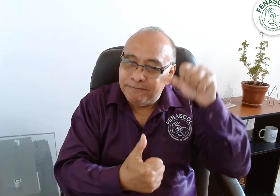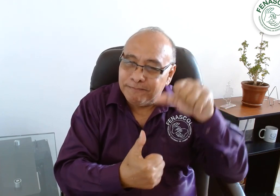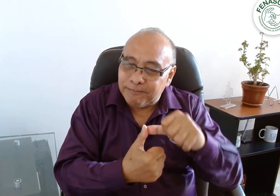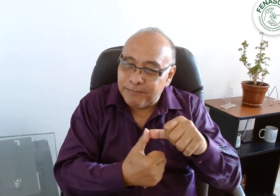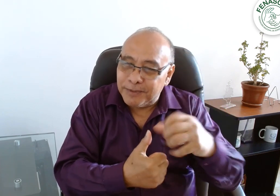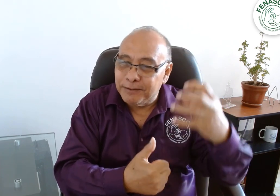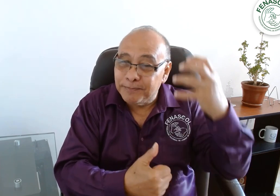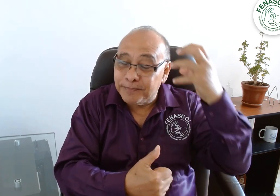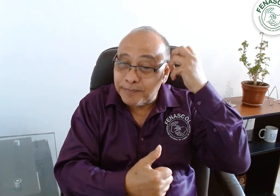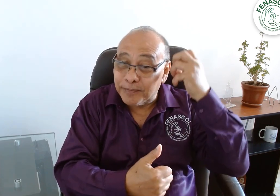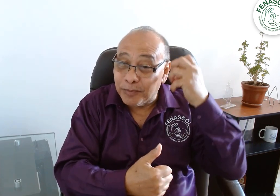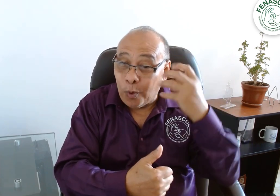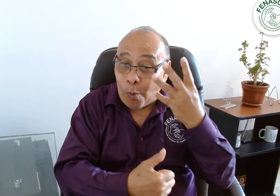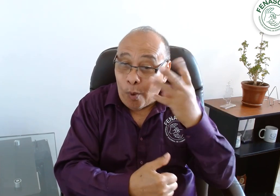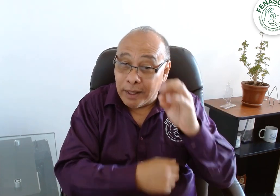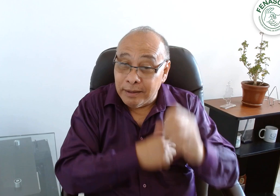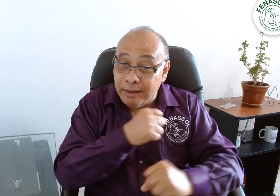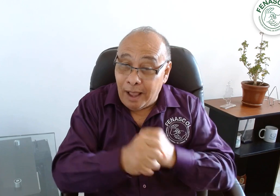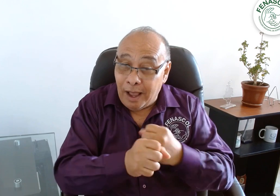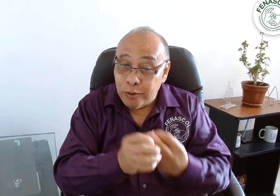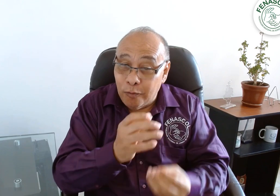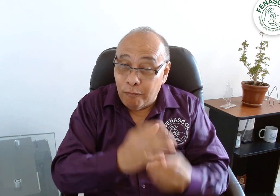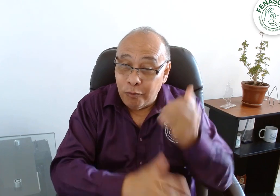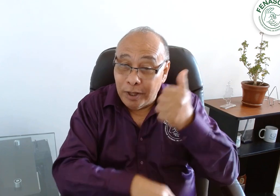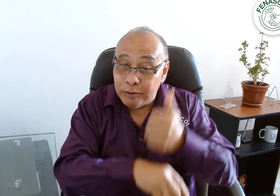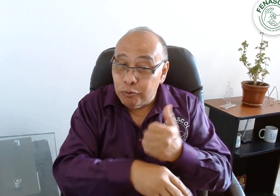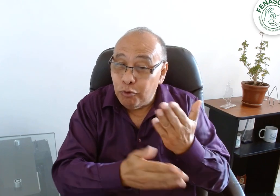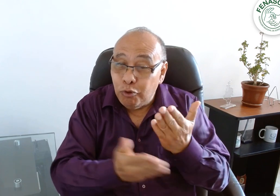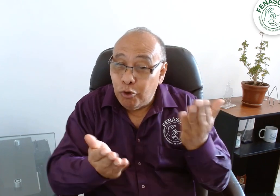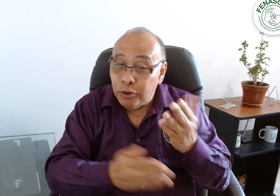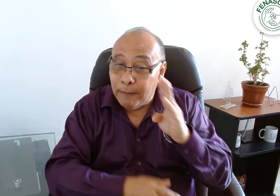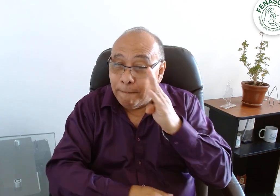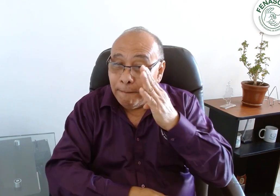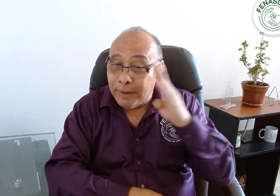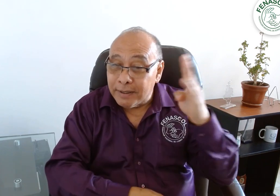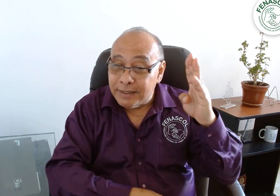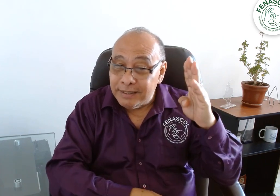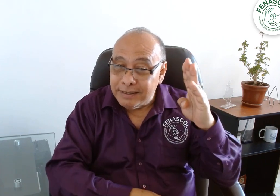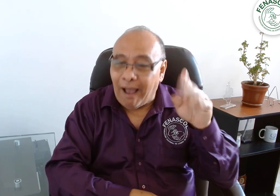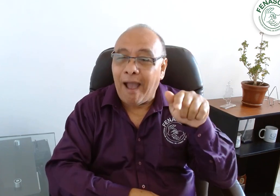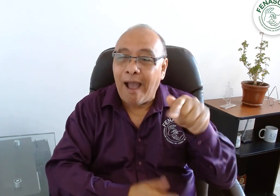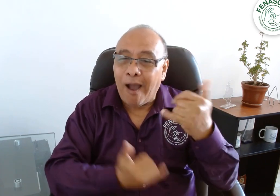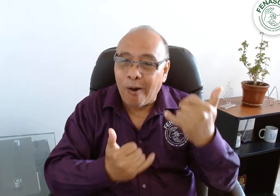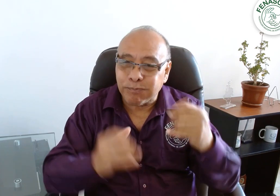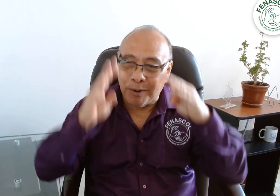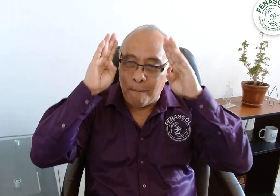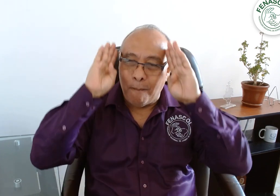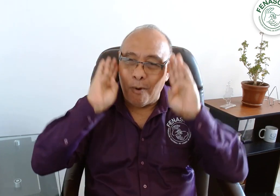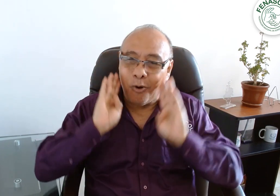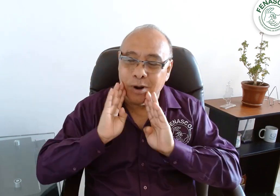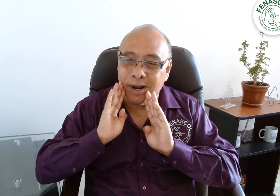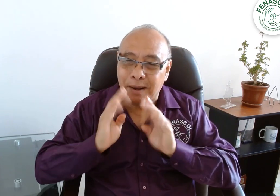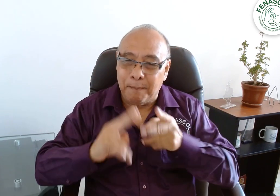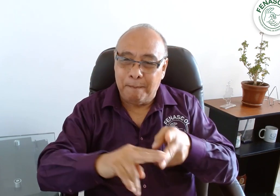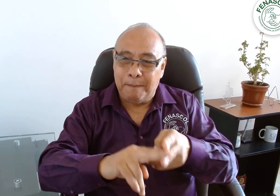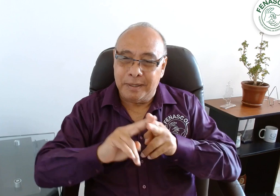en la ciudad de Barranquilla, un grupo de religiosas nos prestaba el lugar, que era un colegio de personas sordas de la ciudad,